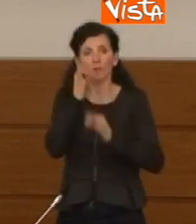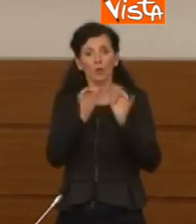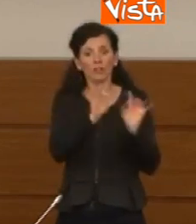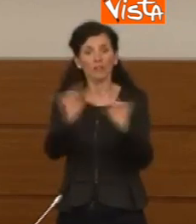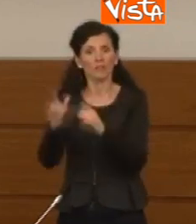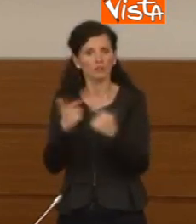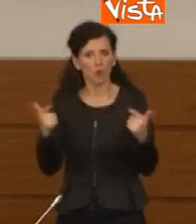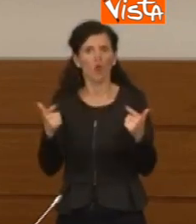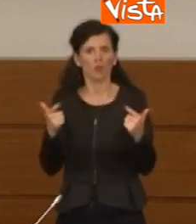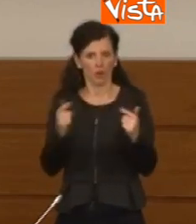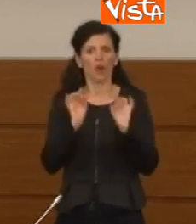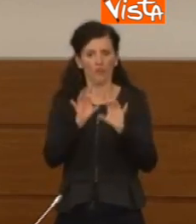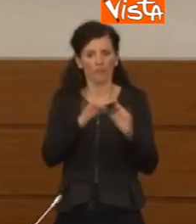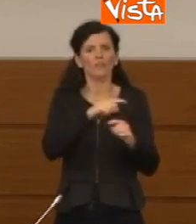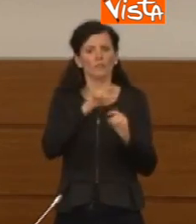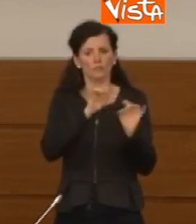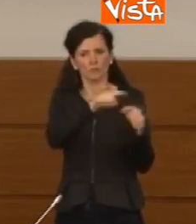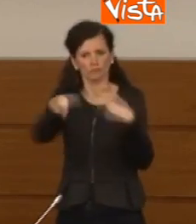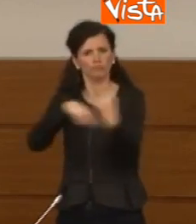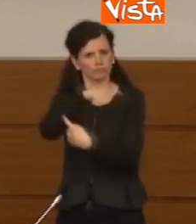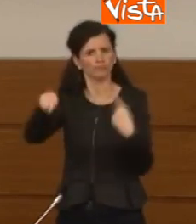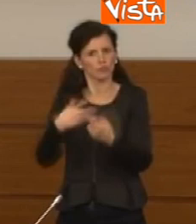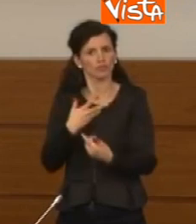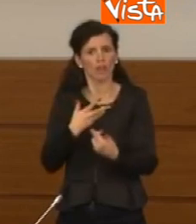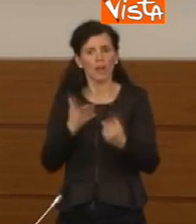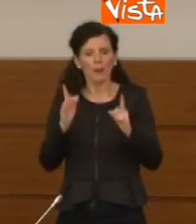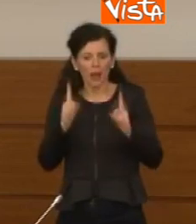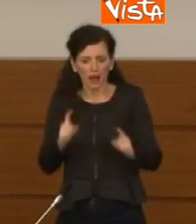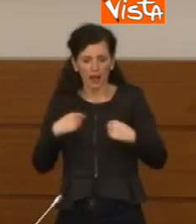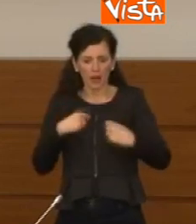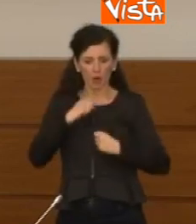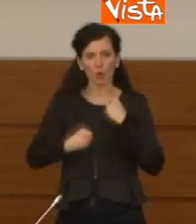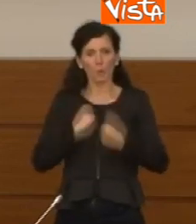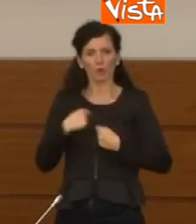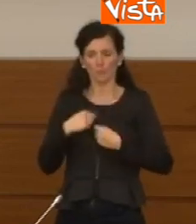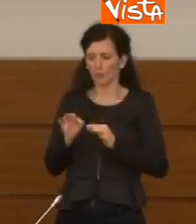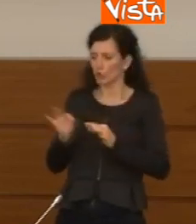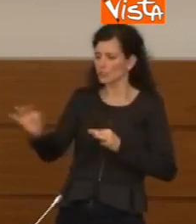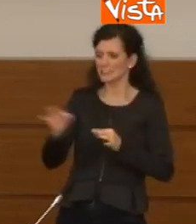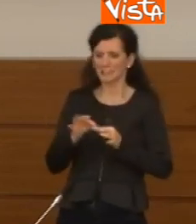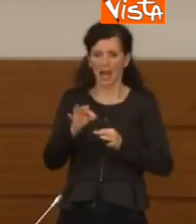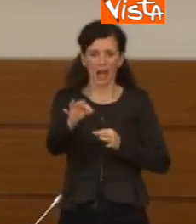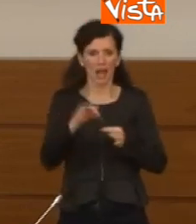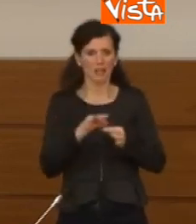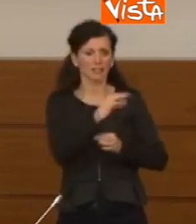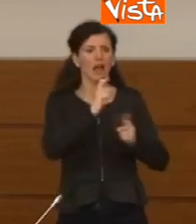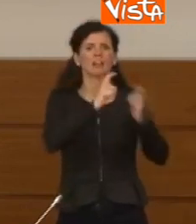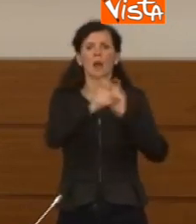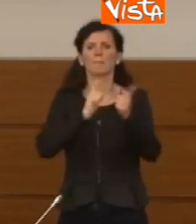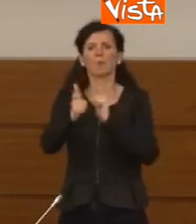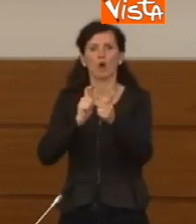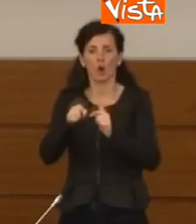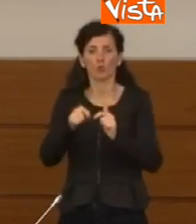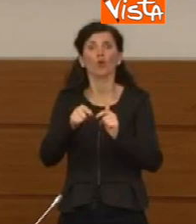i nostri comportamenti e le condizioni di distanziamento interpersonale aumentano la